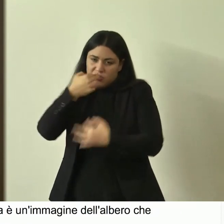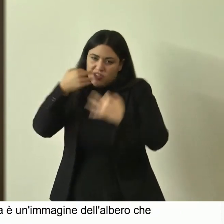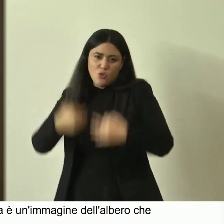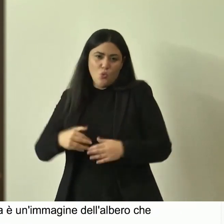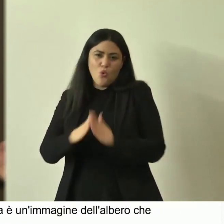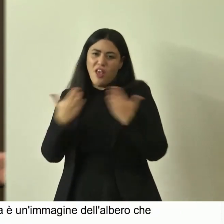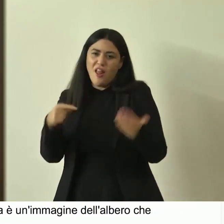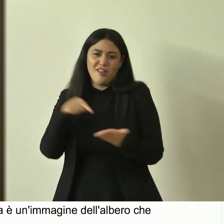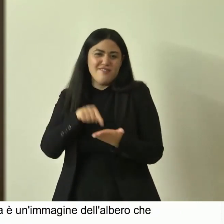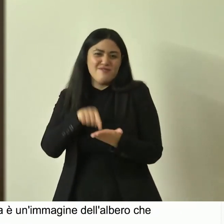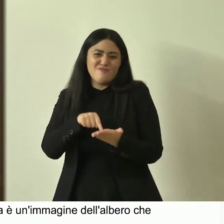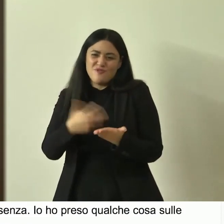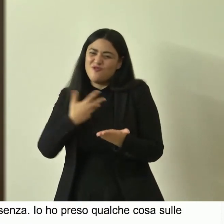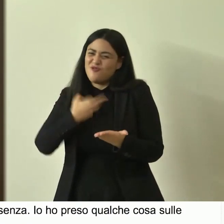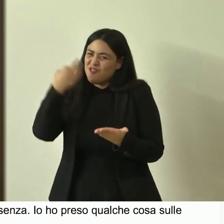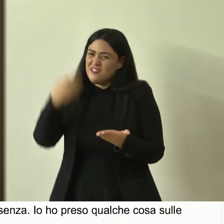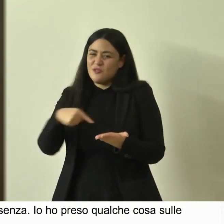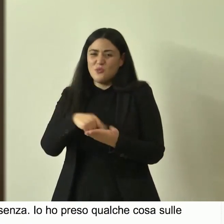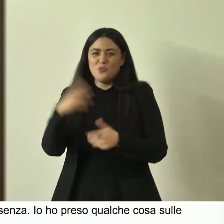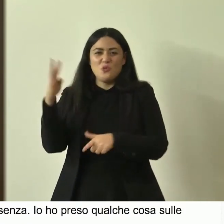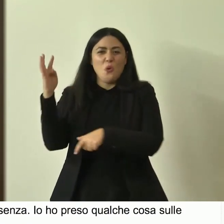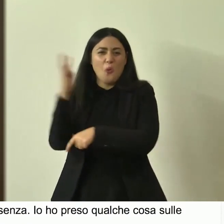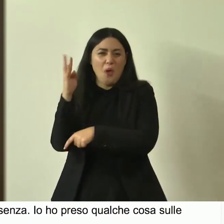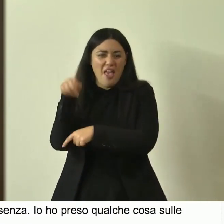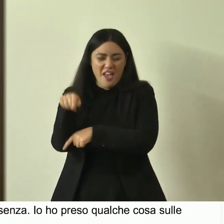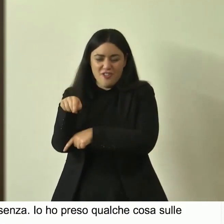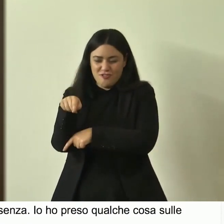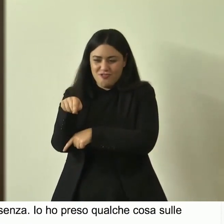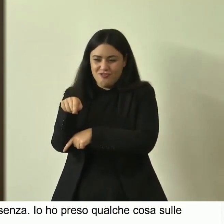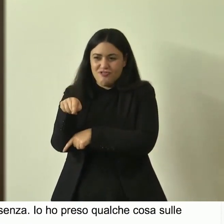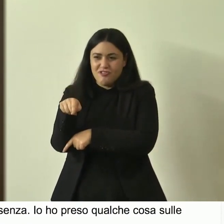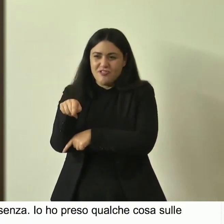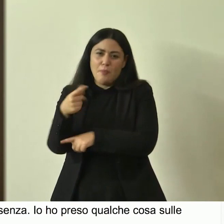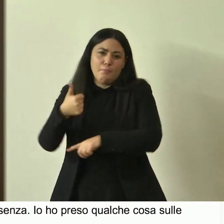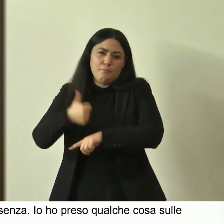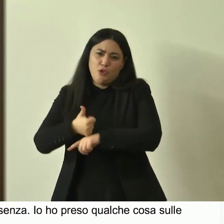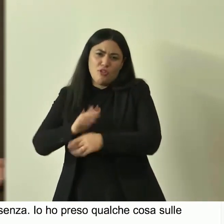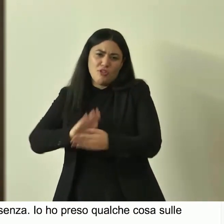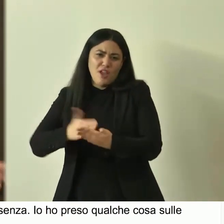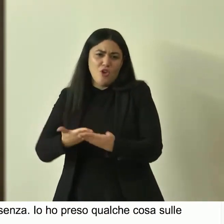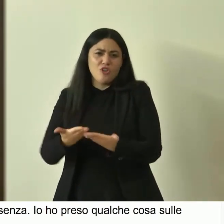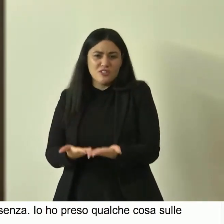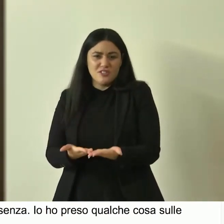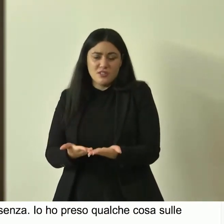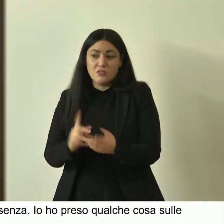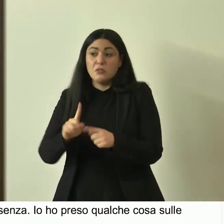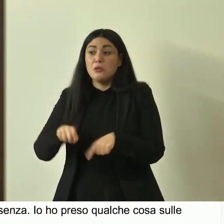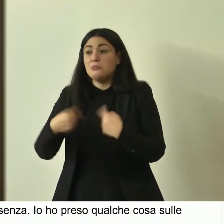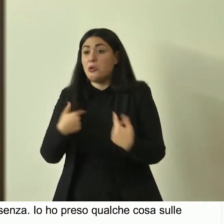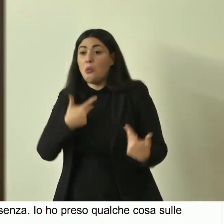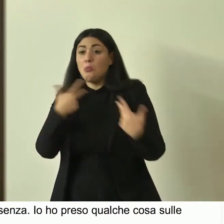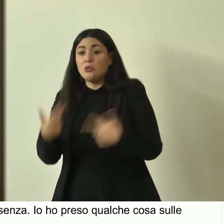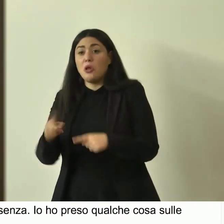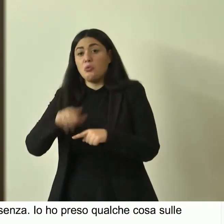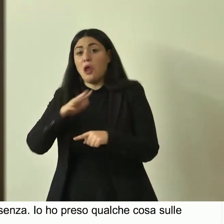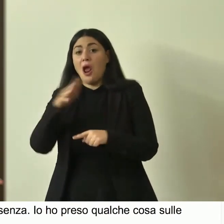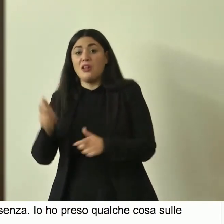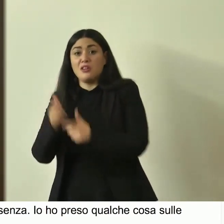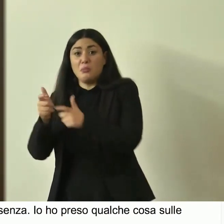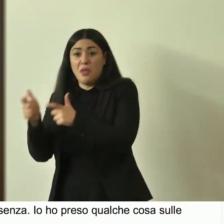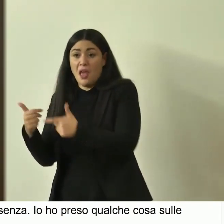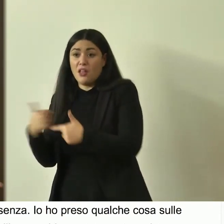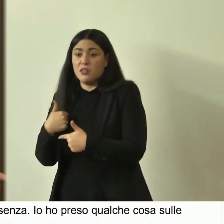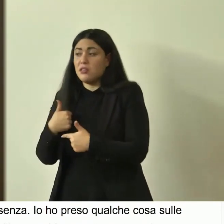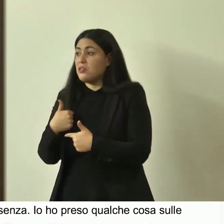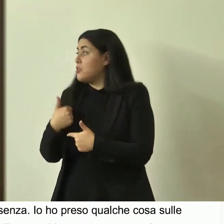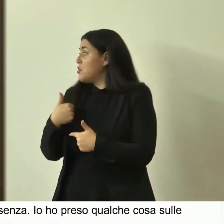le querce sarebbero nel vostro libro le querce sarebbero state protagoniste e poi ho portato anche qualcosa su altre piante se ho ancora